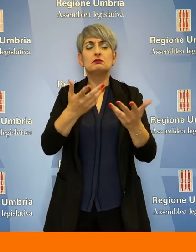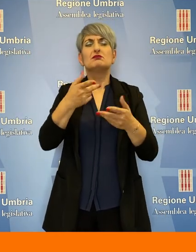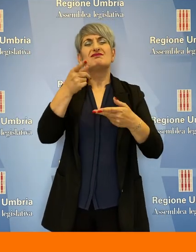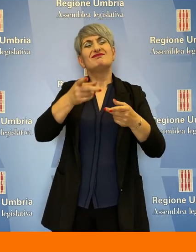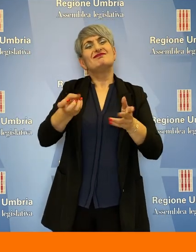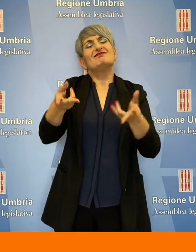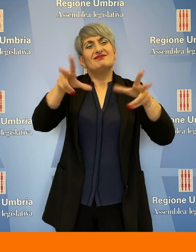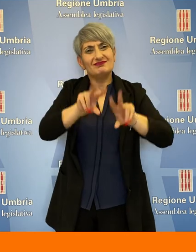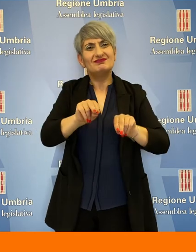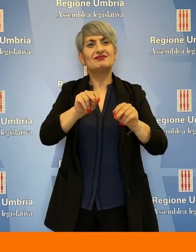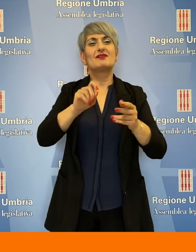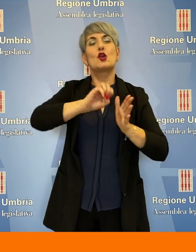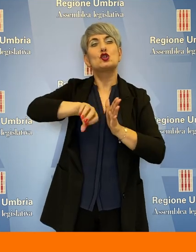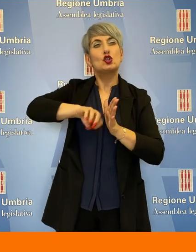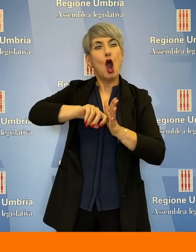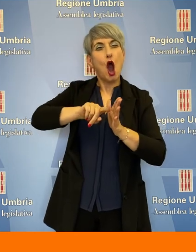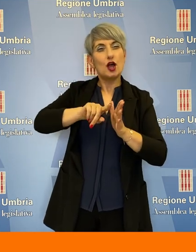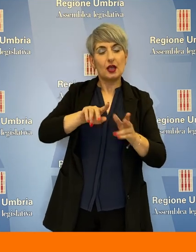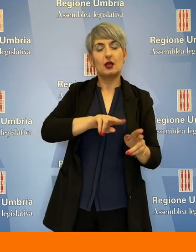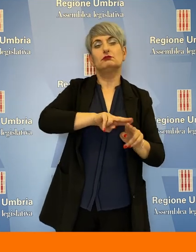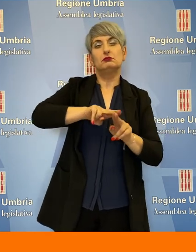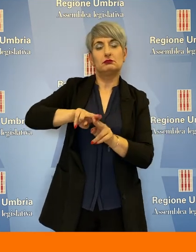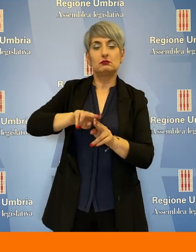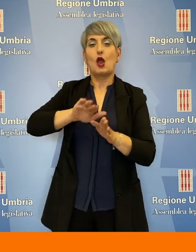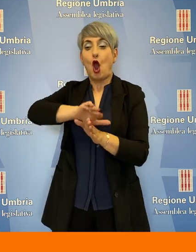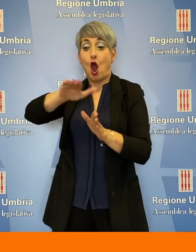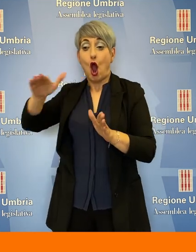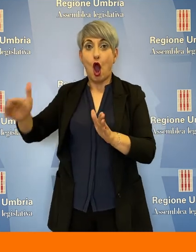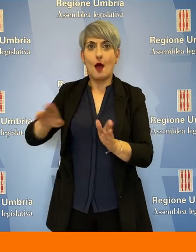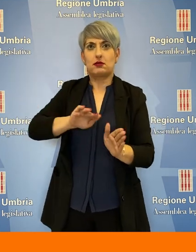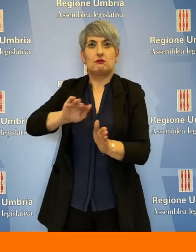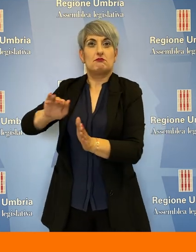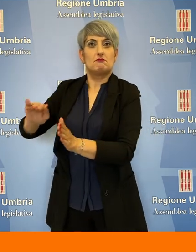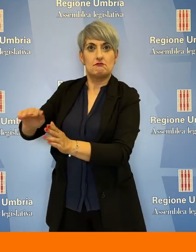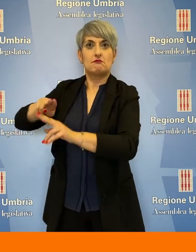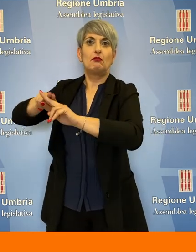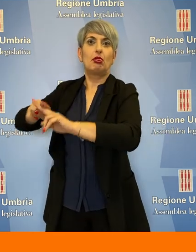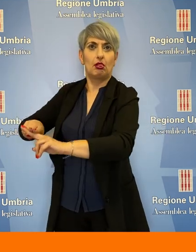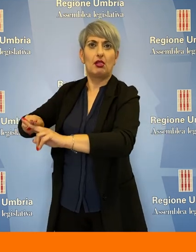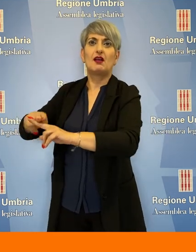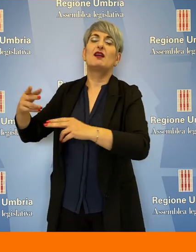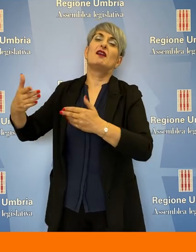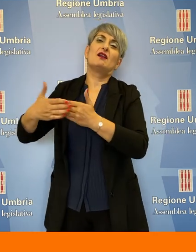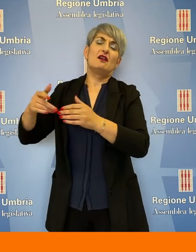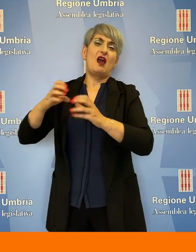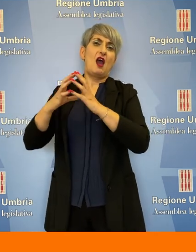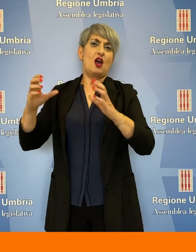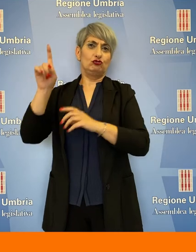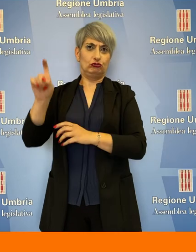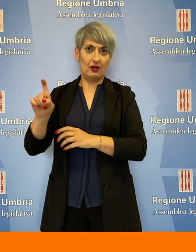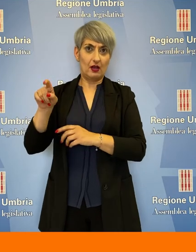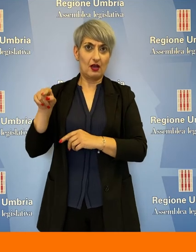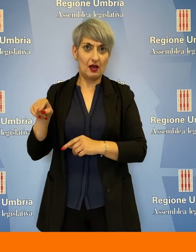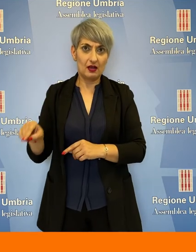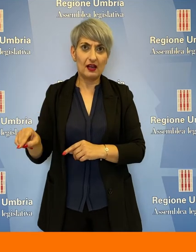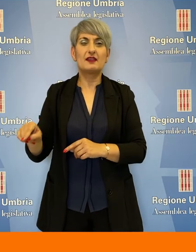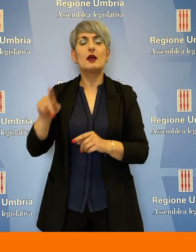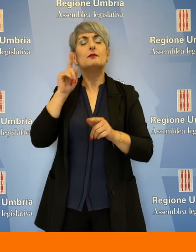riutilizzo delle scorie e la copertura della loro area di stoccaggio nell'acciaieria. Dal monitoraggio